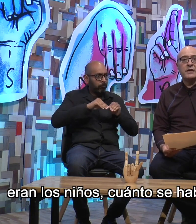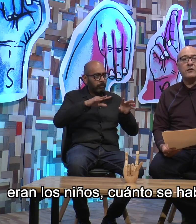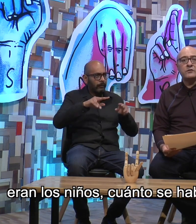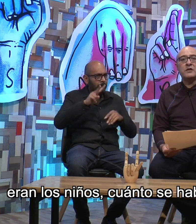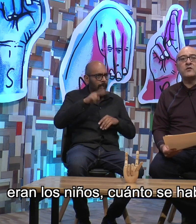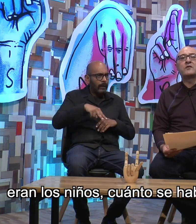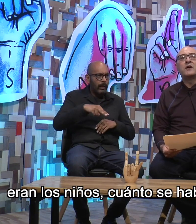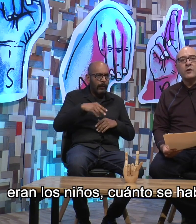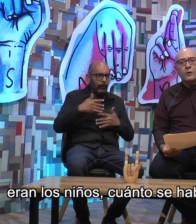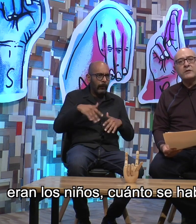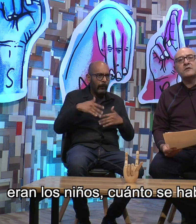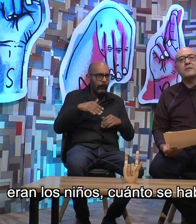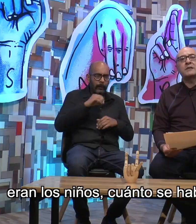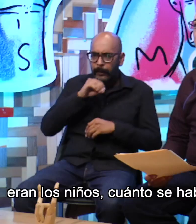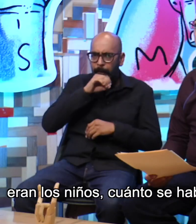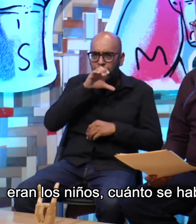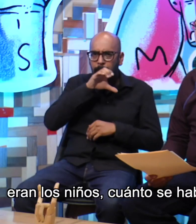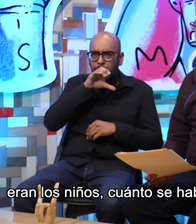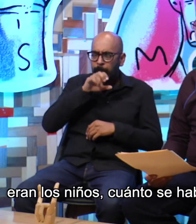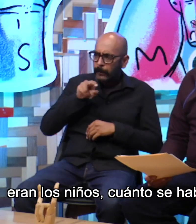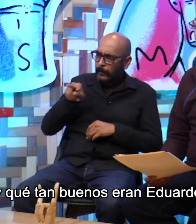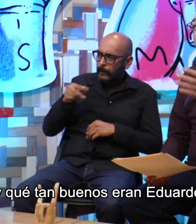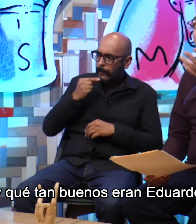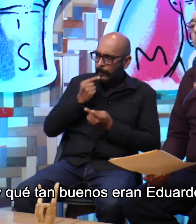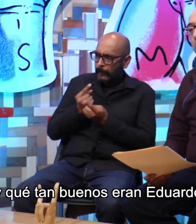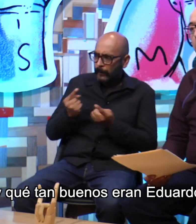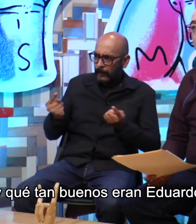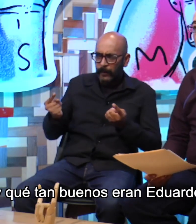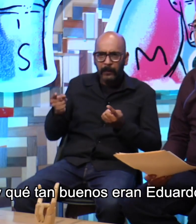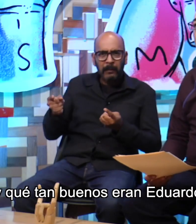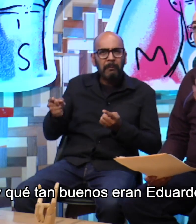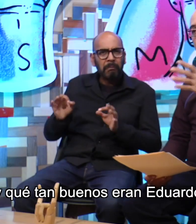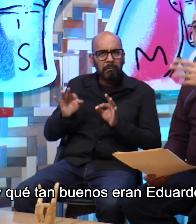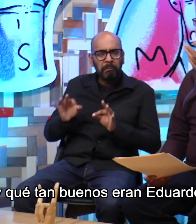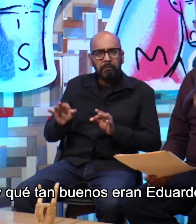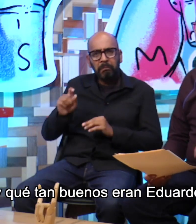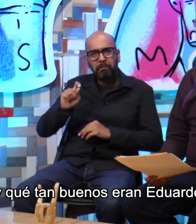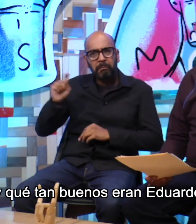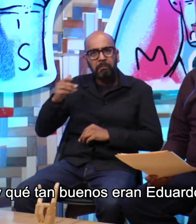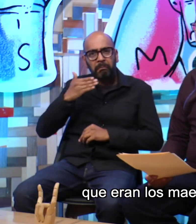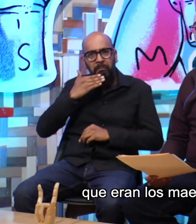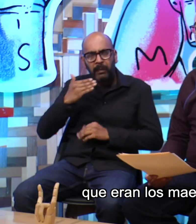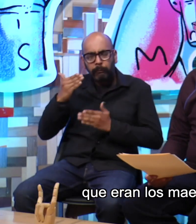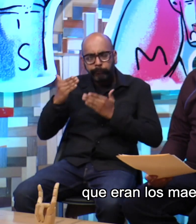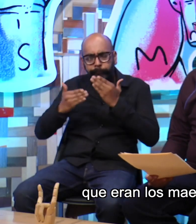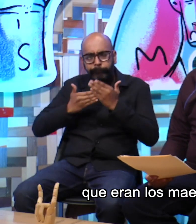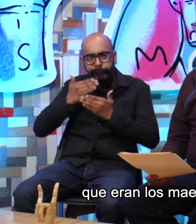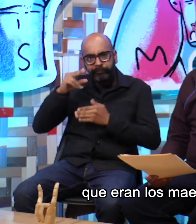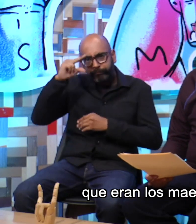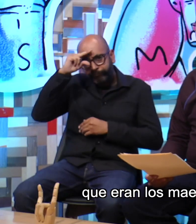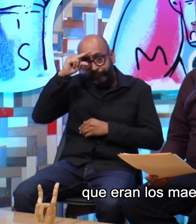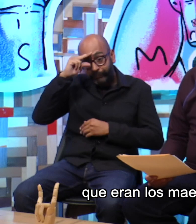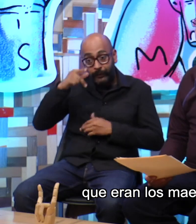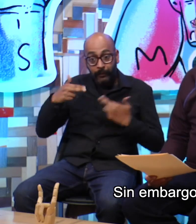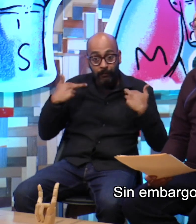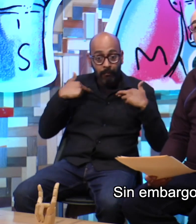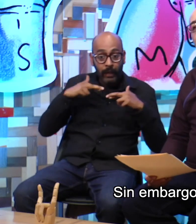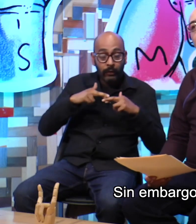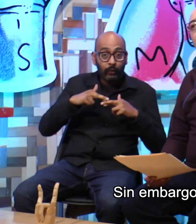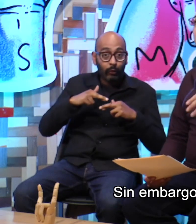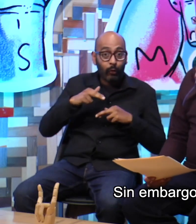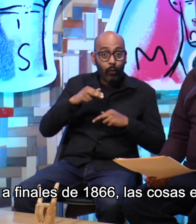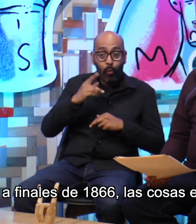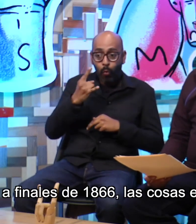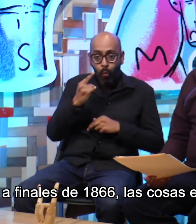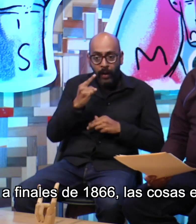listos eran los niños cuántos se habían desarrollado y qué tan buenos eran Eduardo Huet y su esposa que eran los maestros sin